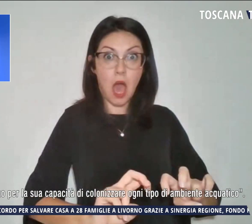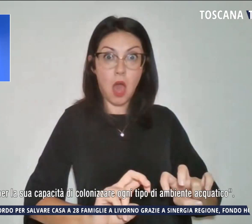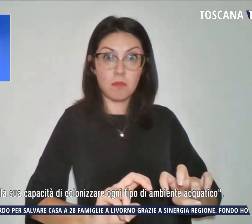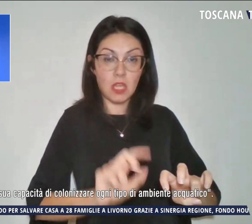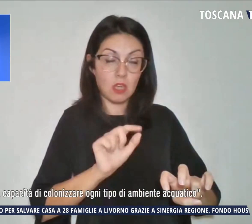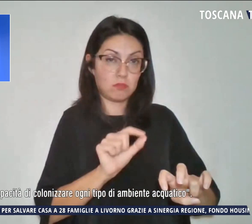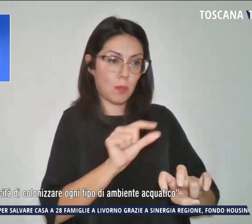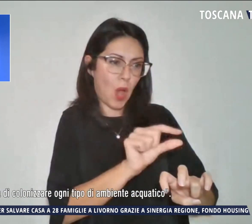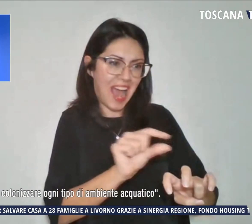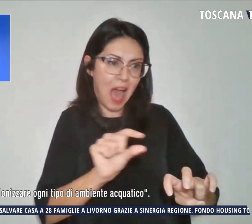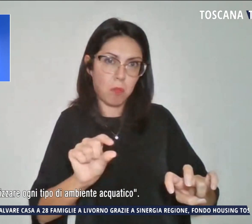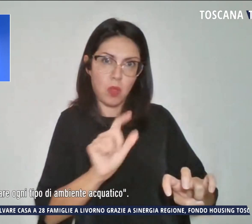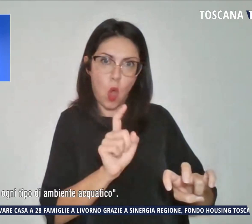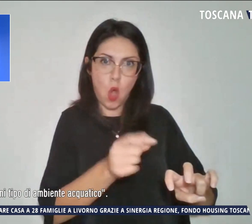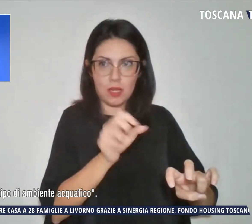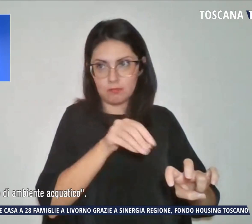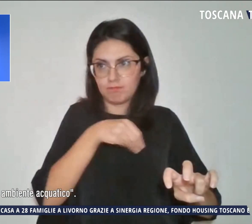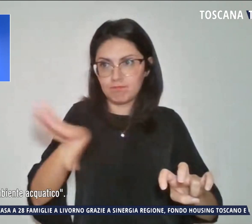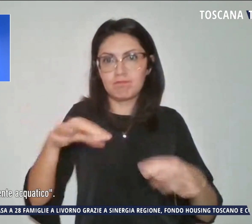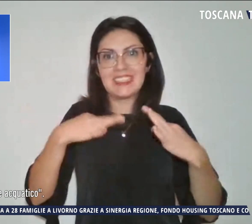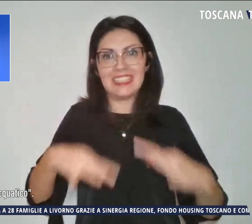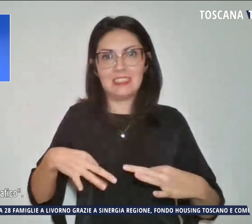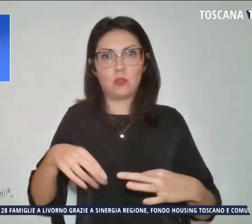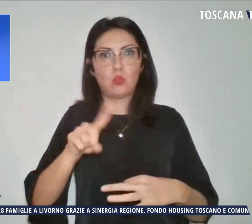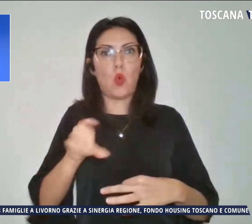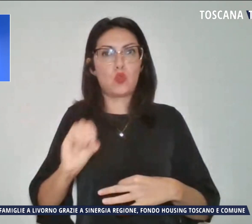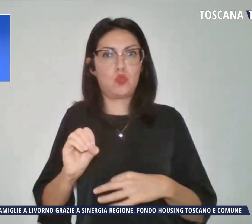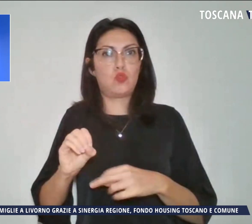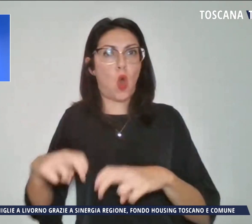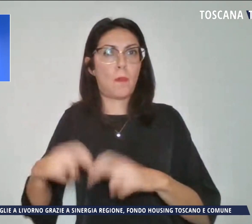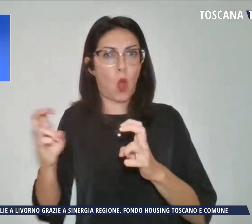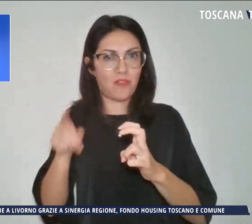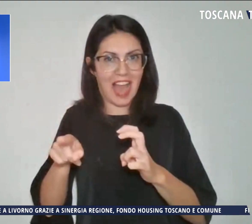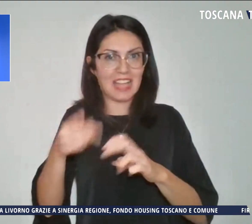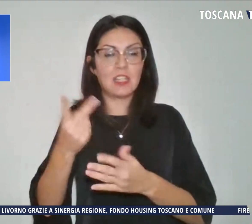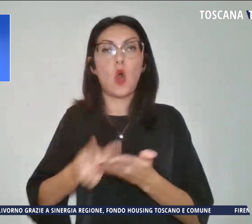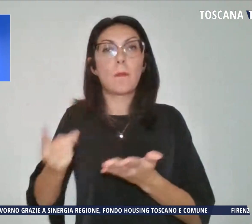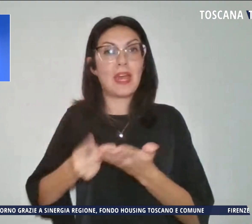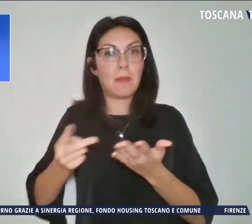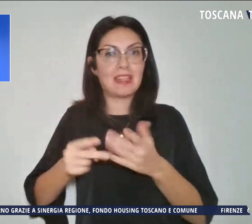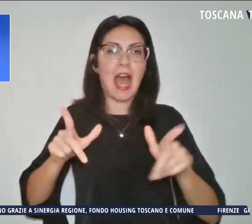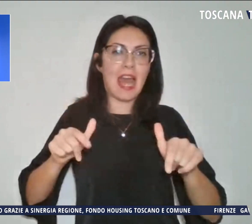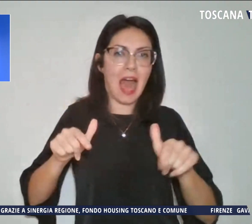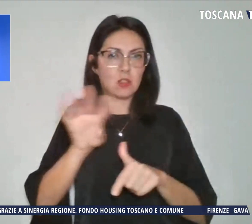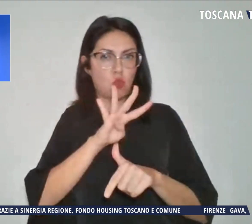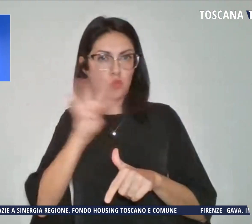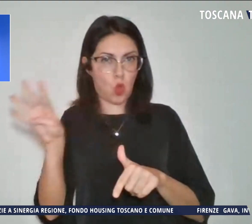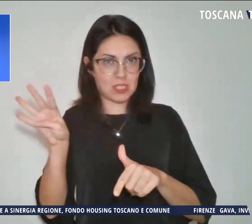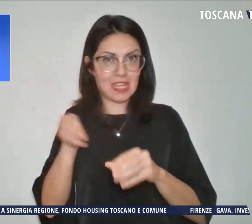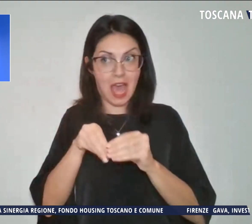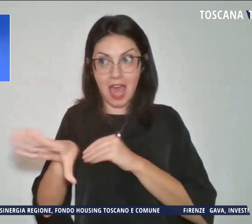campioni inviati all'Istituto Zoo Profilattico Sperimentale di Lazio e Toscana hanno